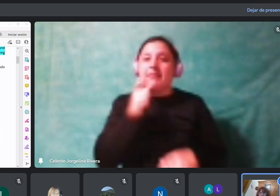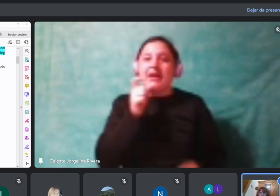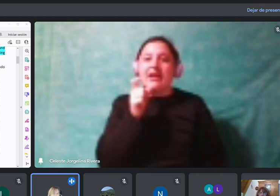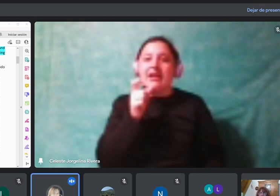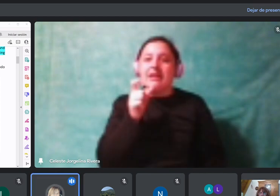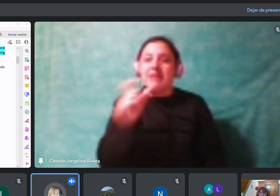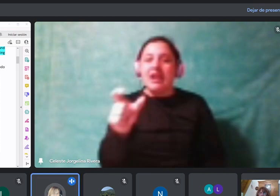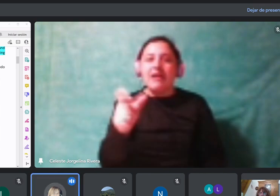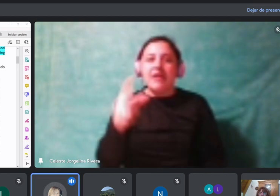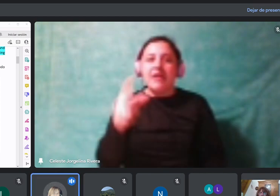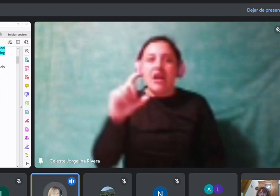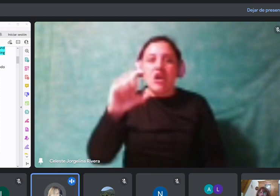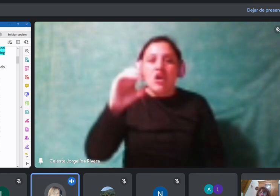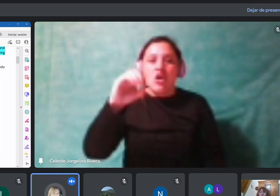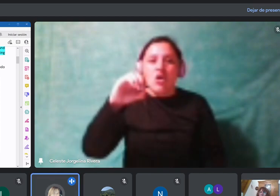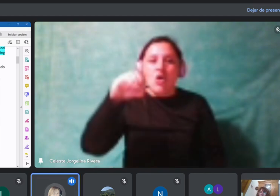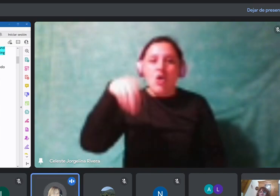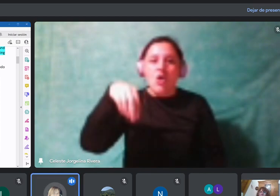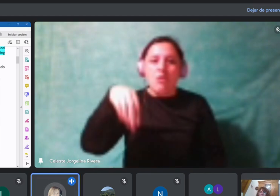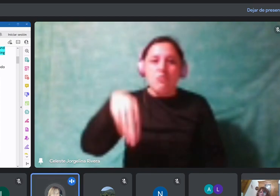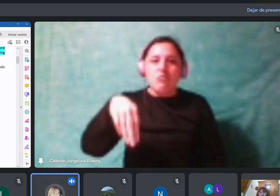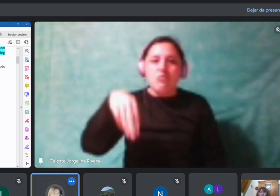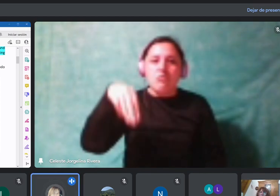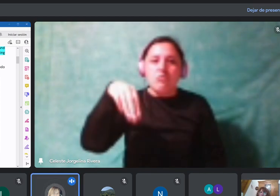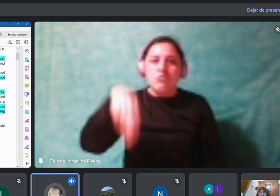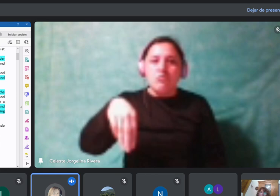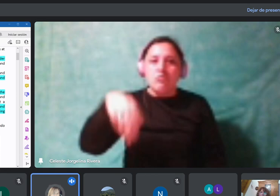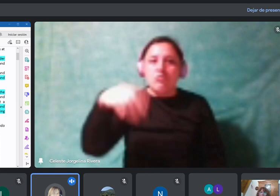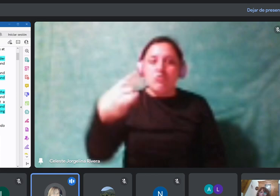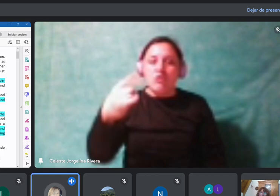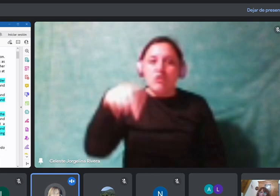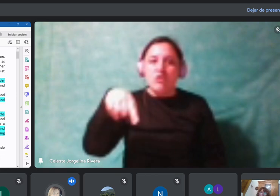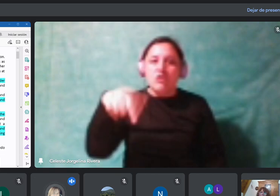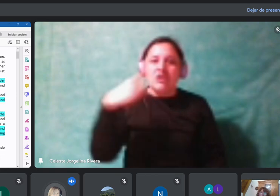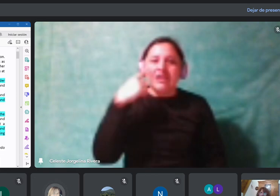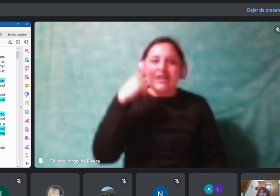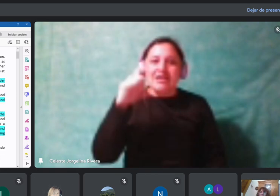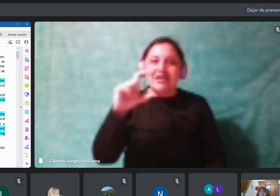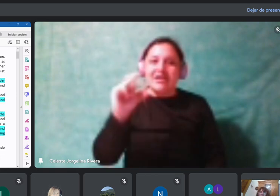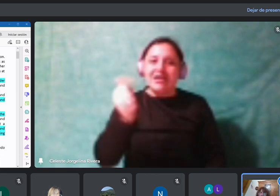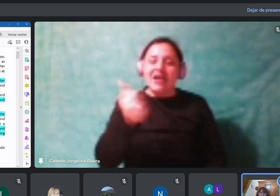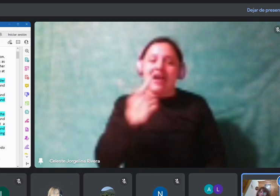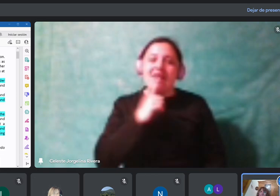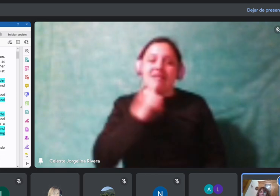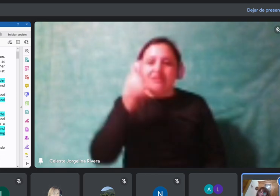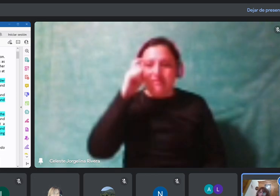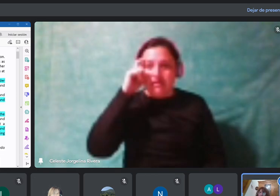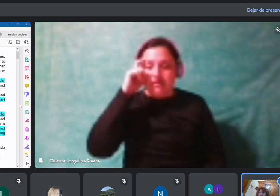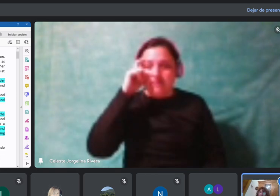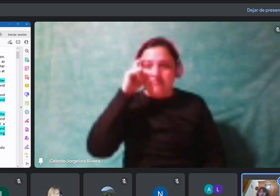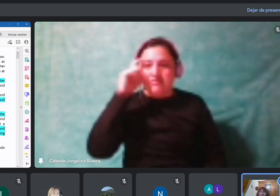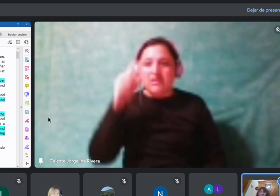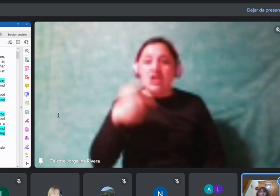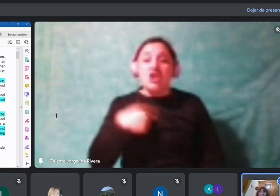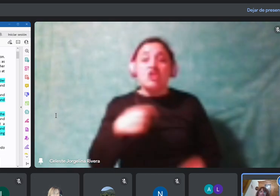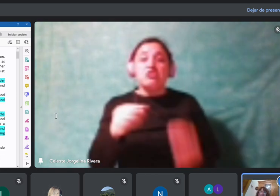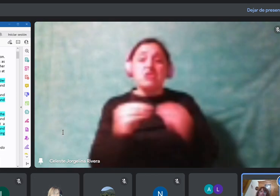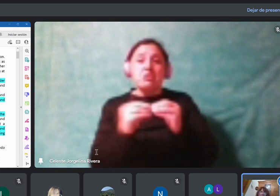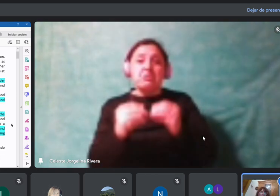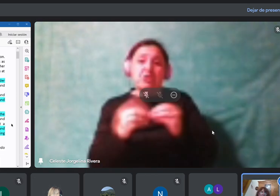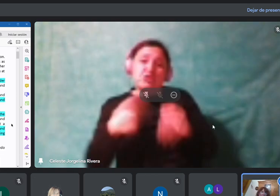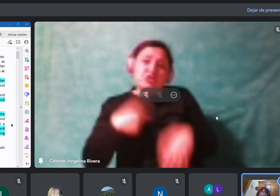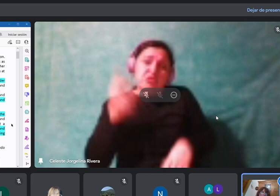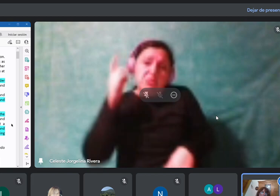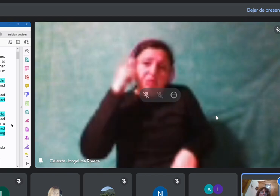Yo lo tomé como verbo, justamente lo... y la traducción lo dice así. Bien. ¿Por qué? Aparte